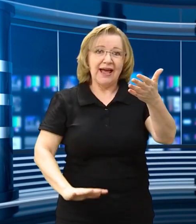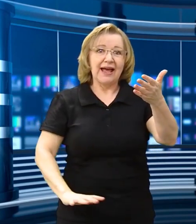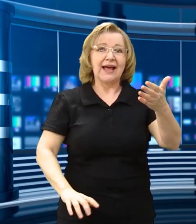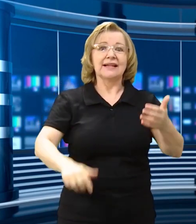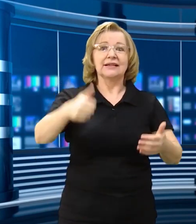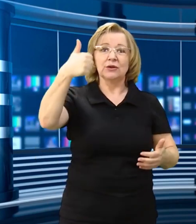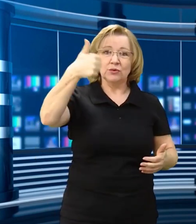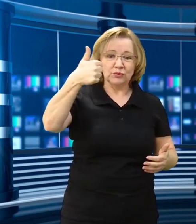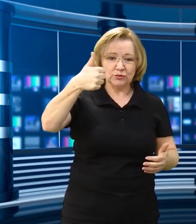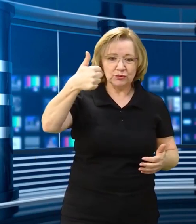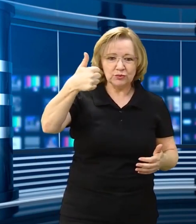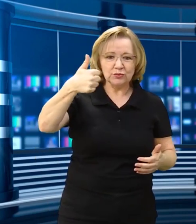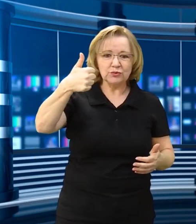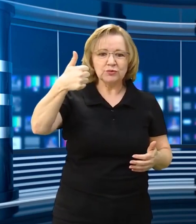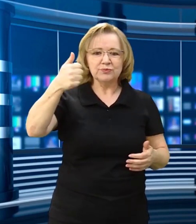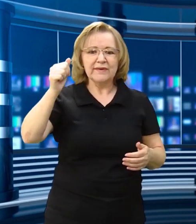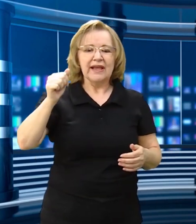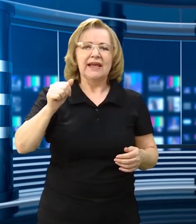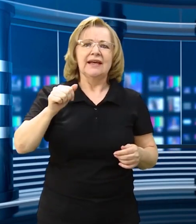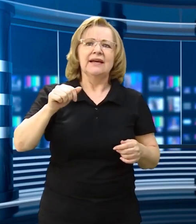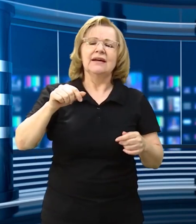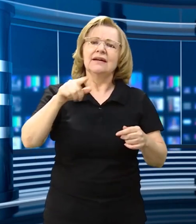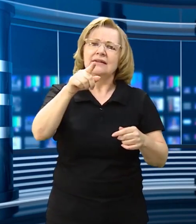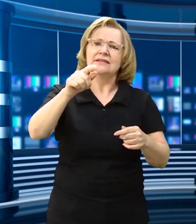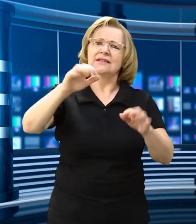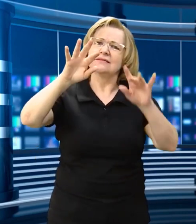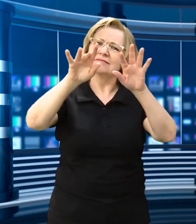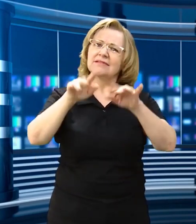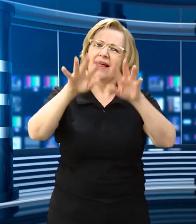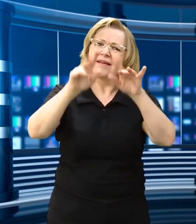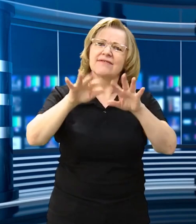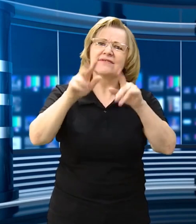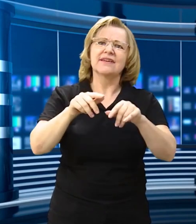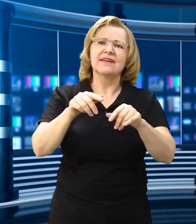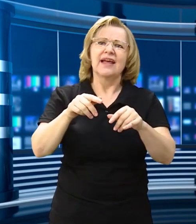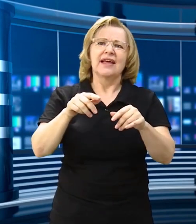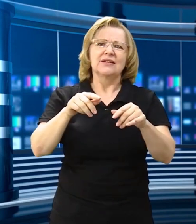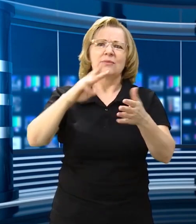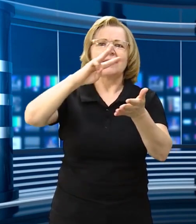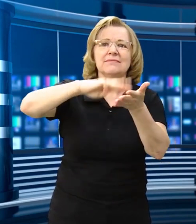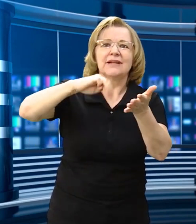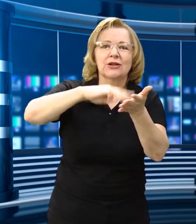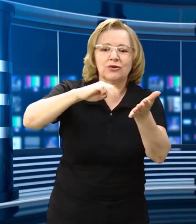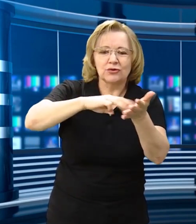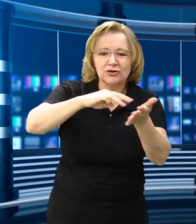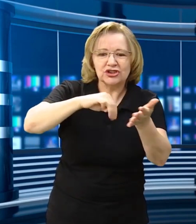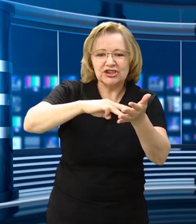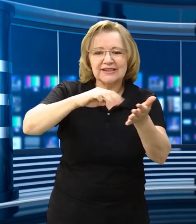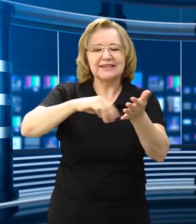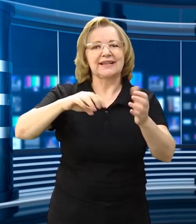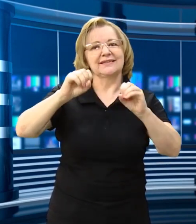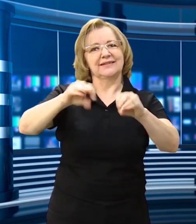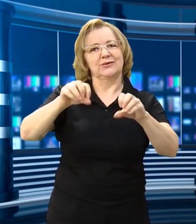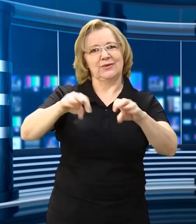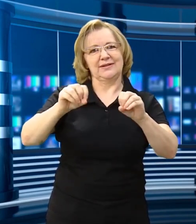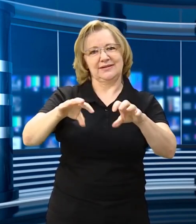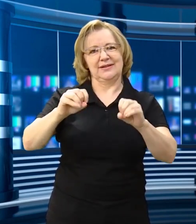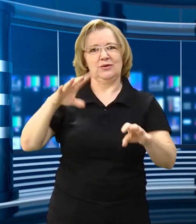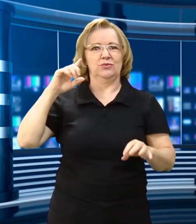nota. E a atividade 1, né? A atividade 1, o que vocês vão fazer? Vocês vão relatar sobre a metodologia